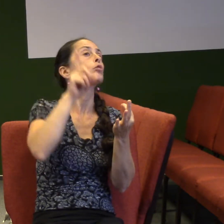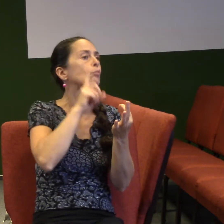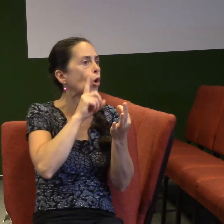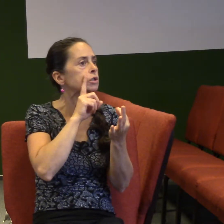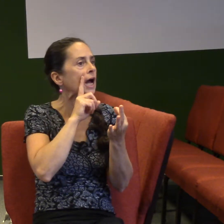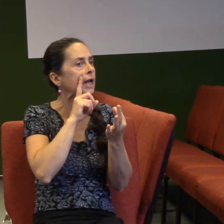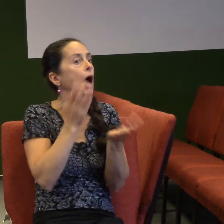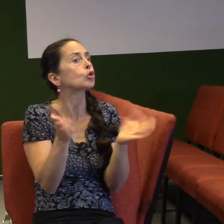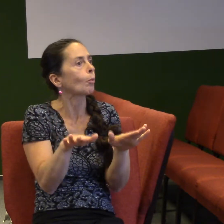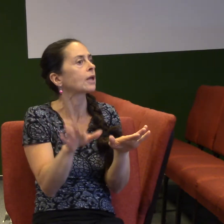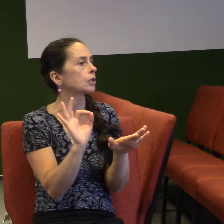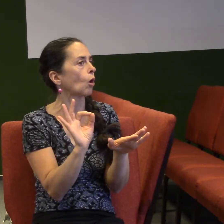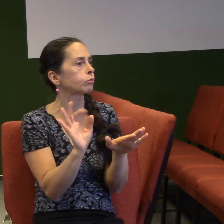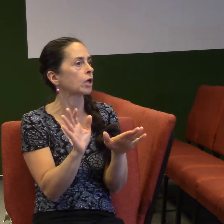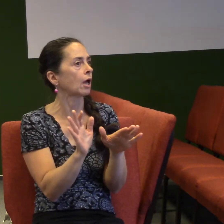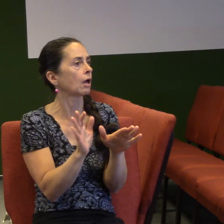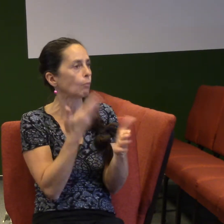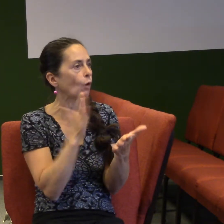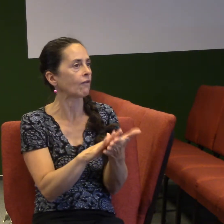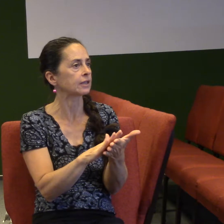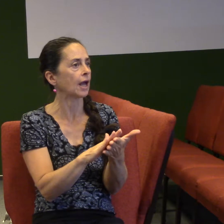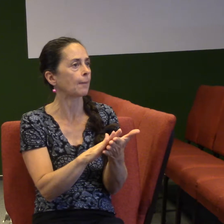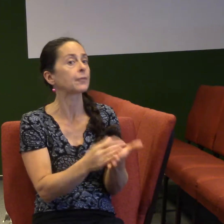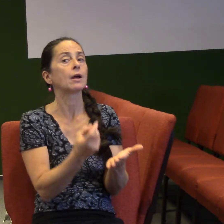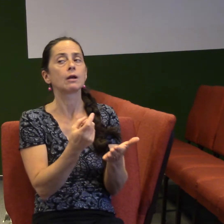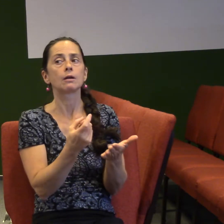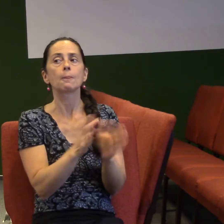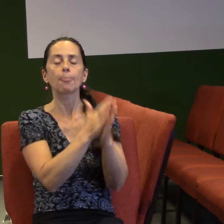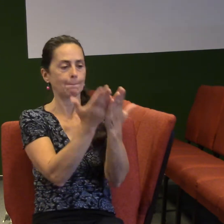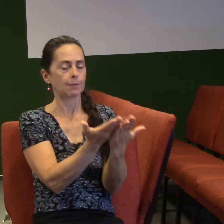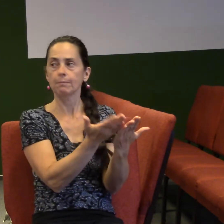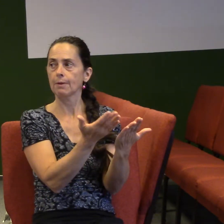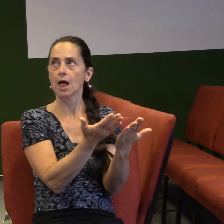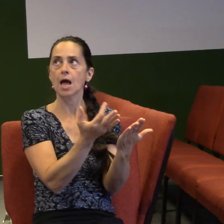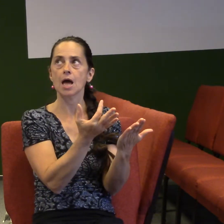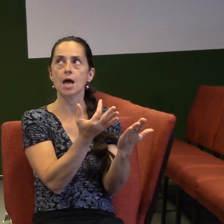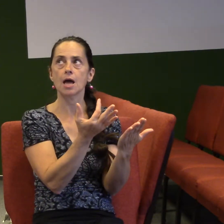A já bych chtěl vytáhnout z Bivle dneska jedno takové boží zaslíbení,